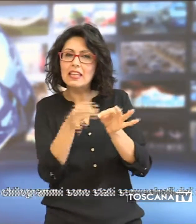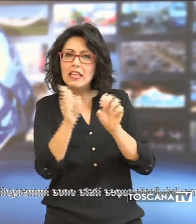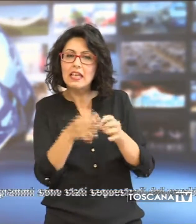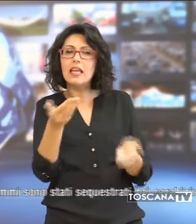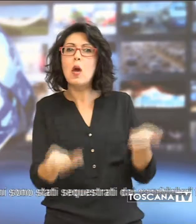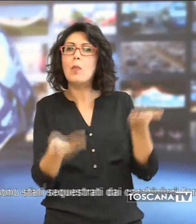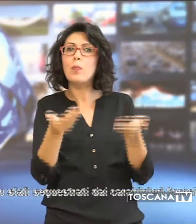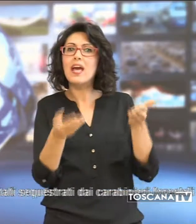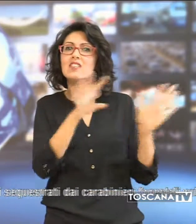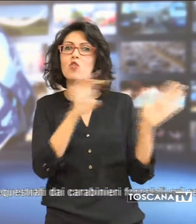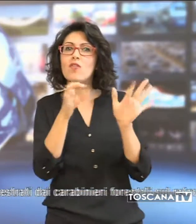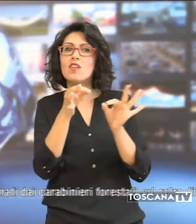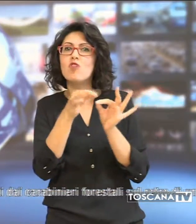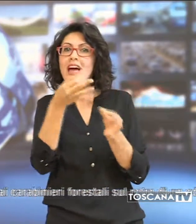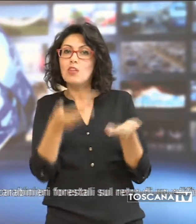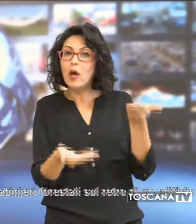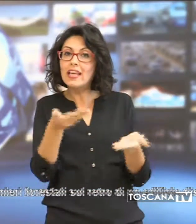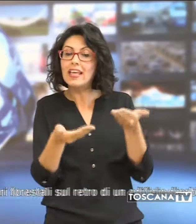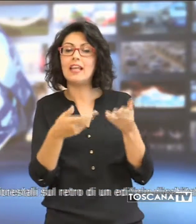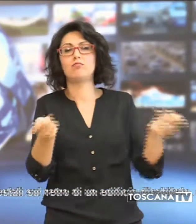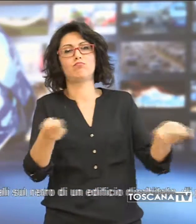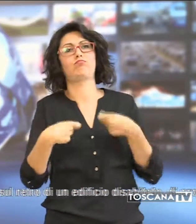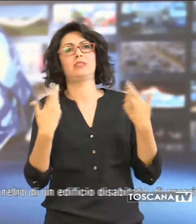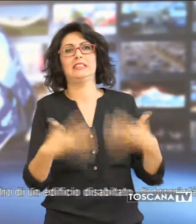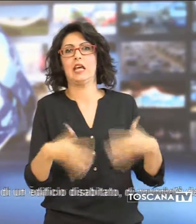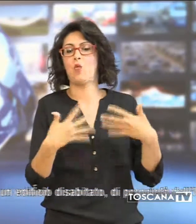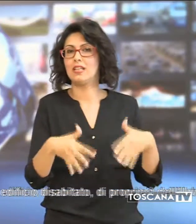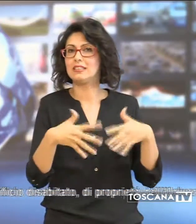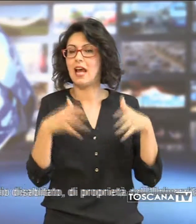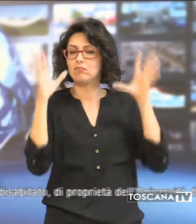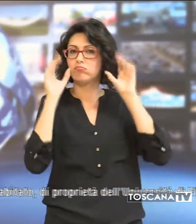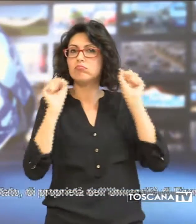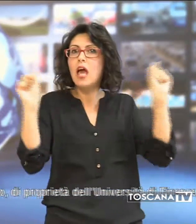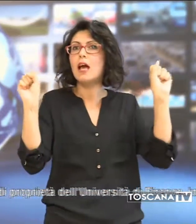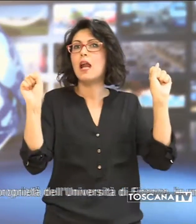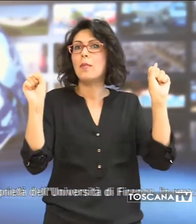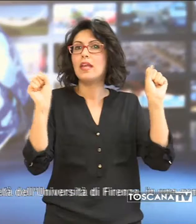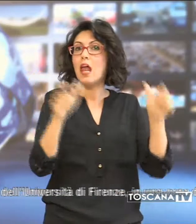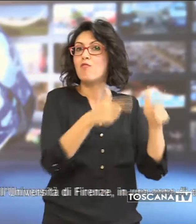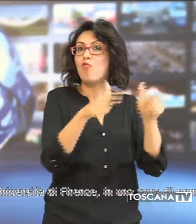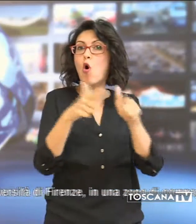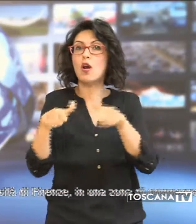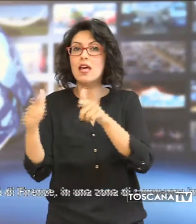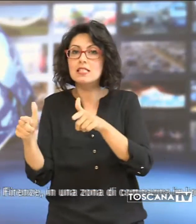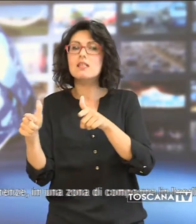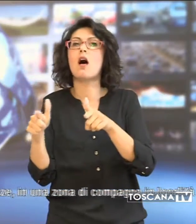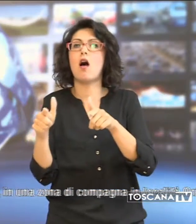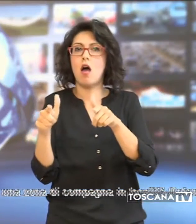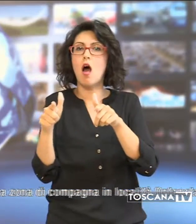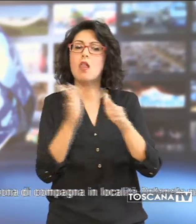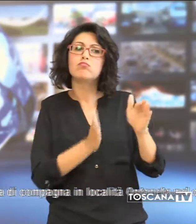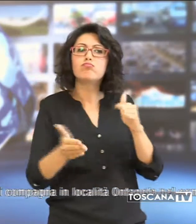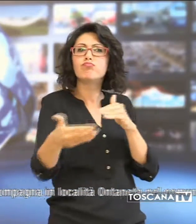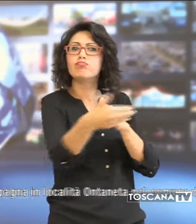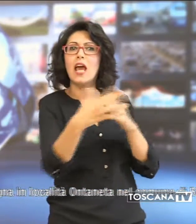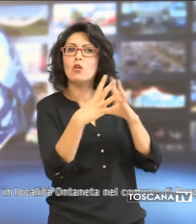900 kg sono stati sequestrati dai carabinieri forestali sul retro di un edificio